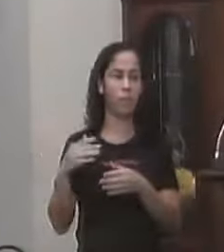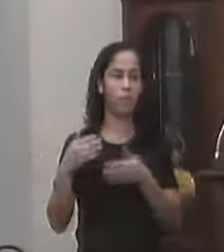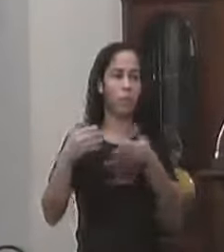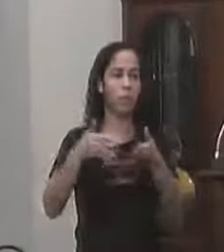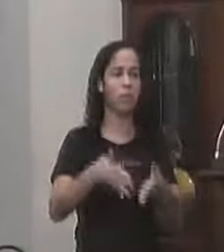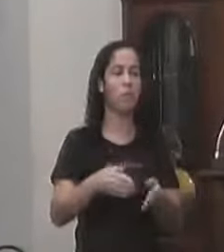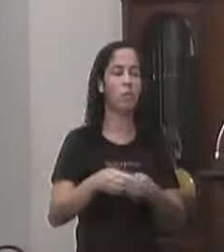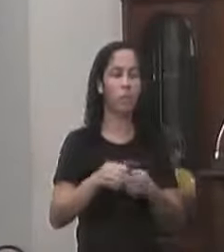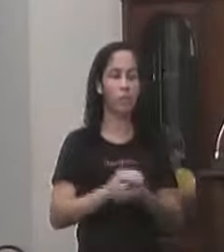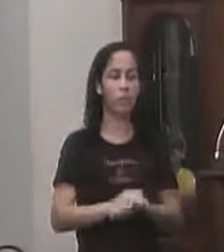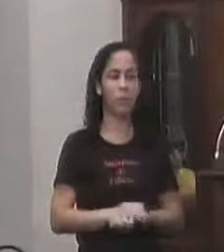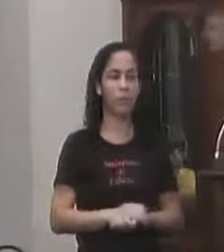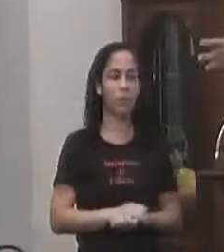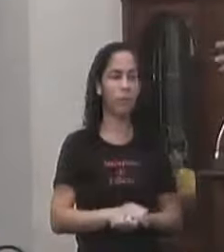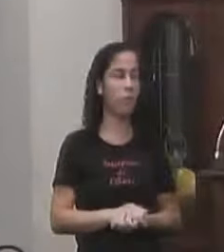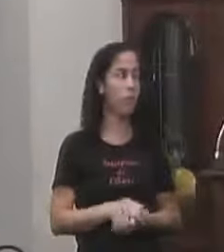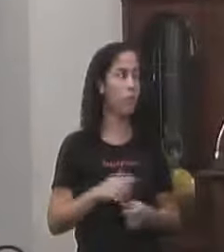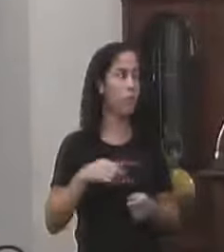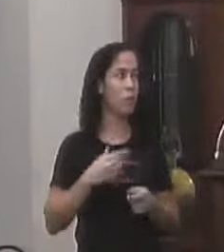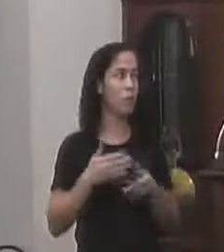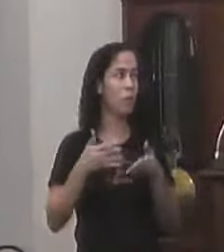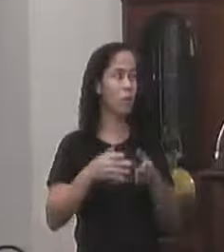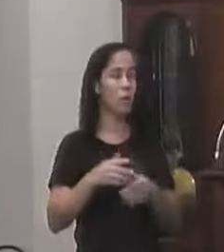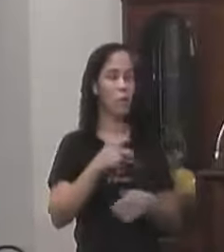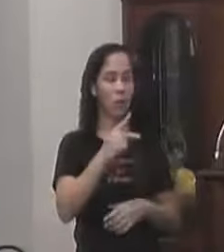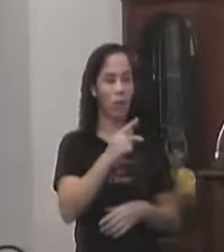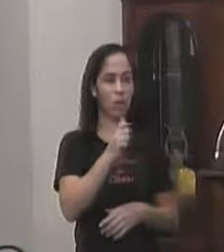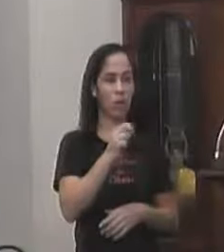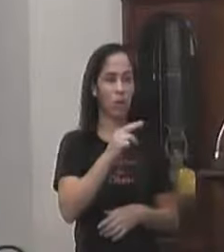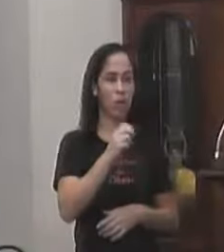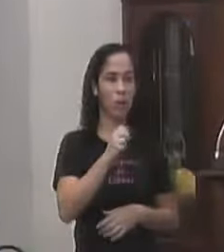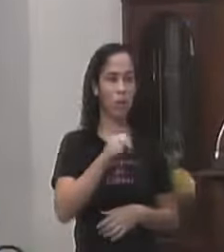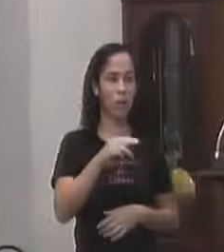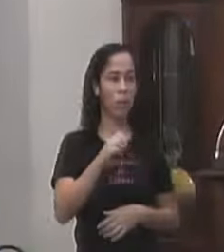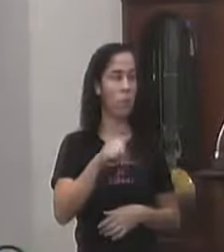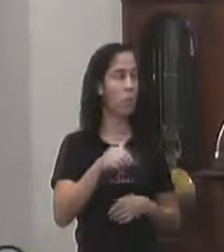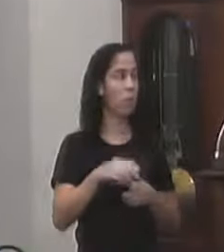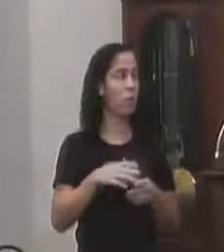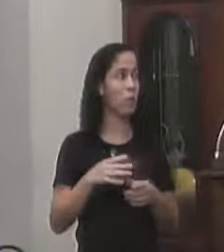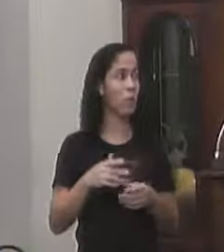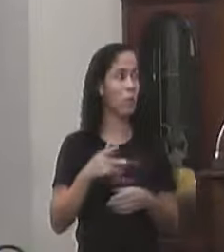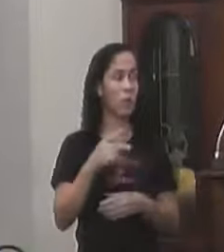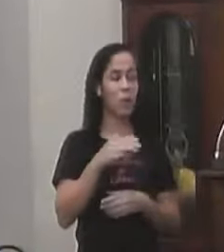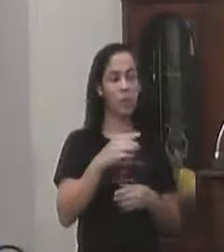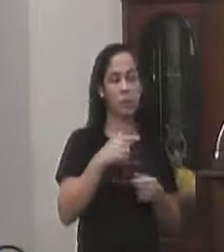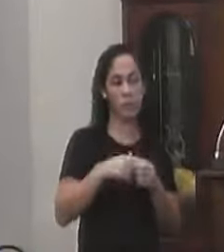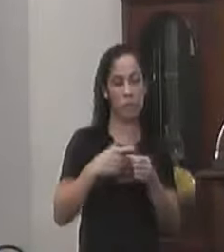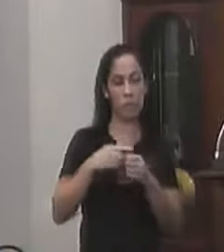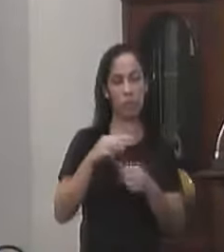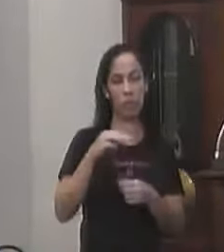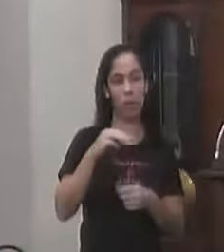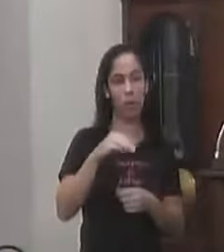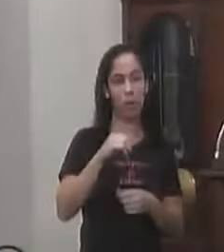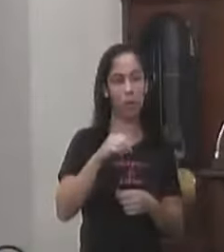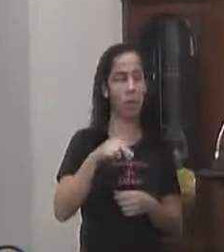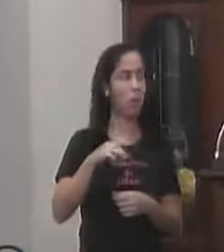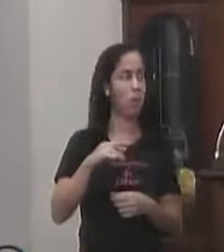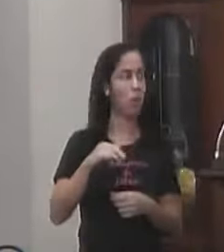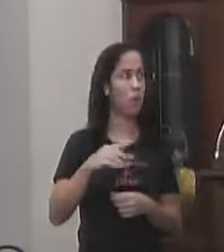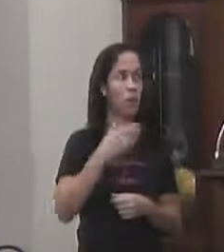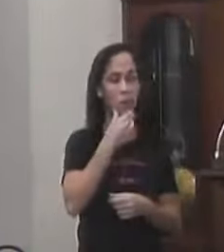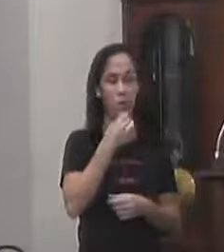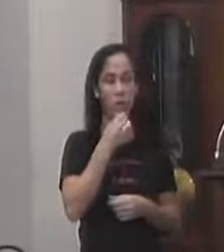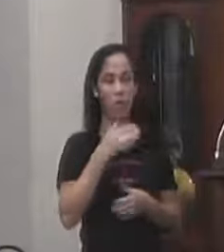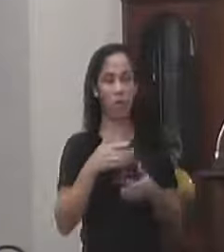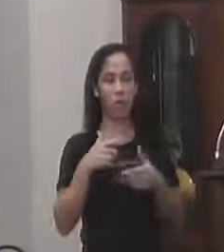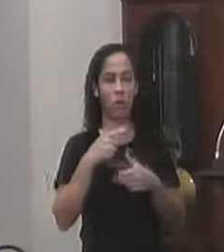Chegou Quando nós Chegamos em Parapeuna O bairro dos Mineiros Lá o Rubinho Para